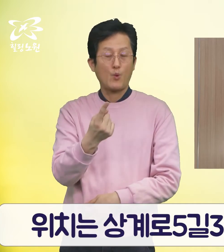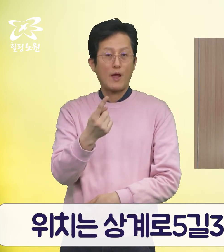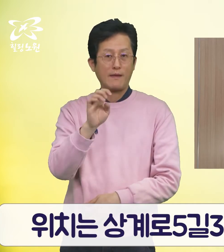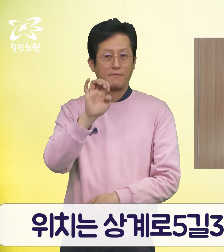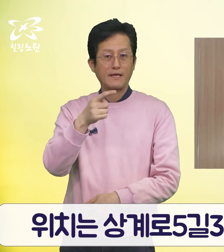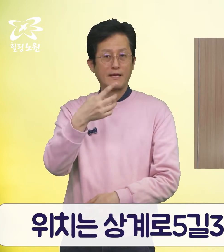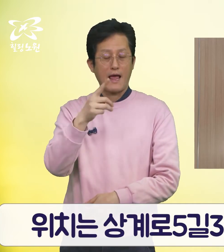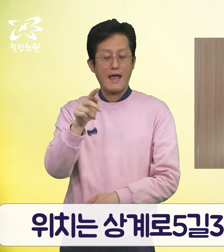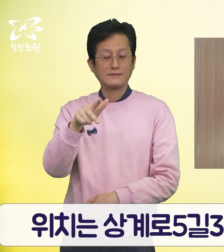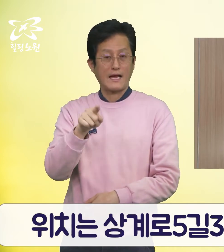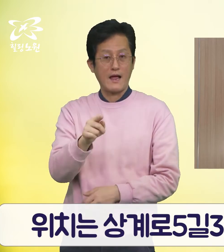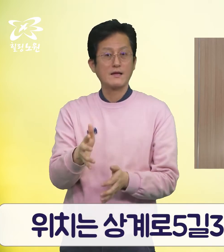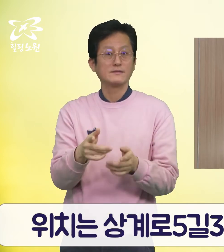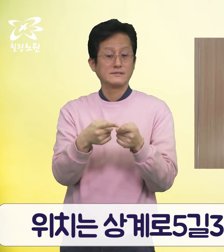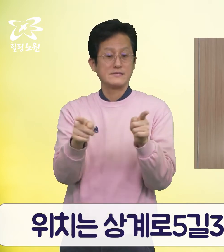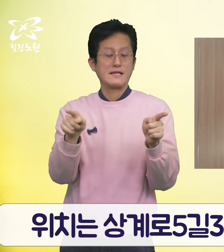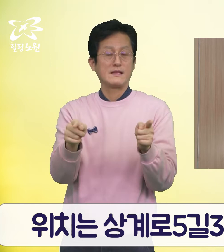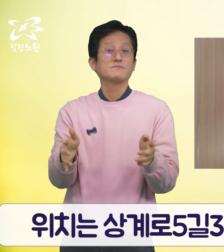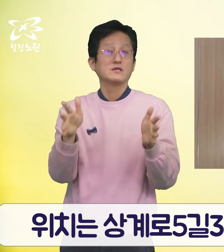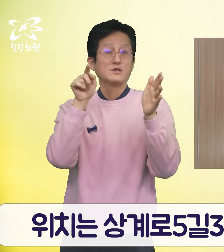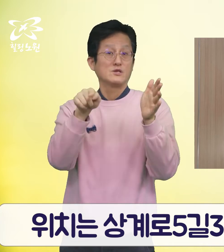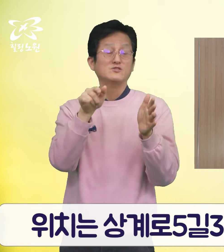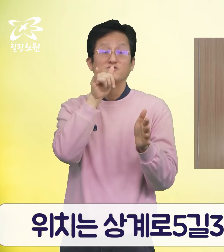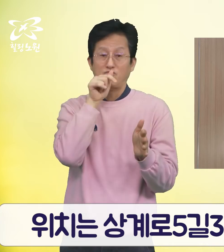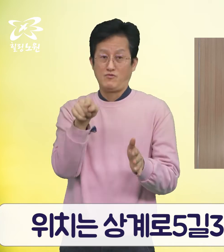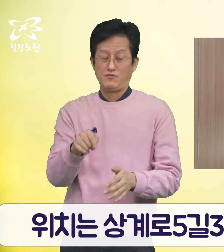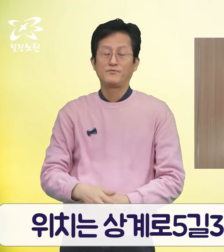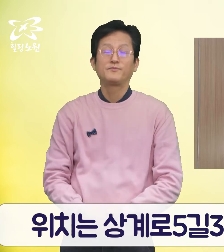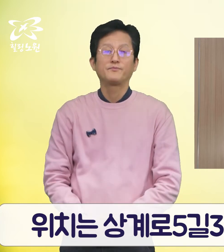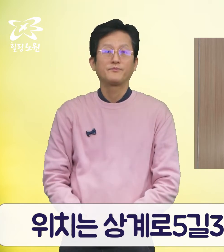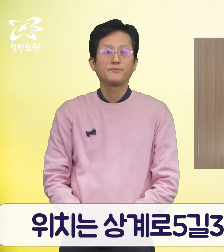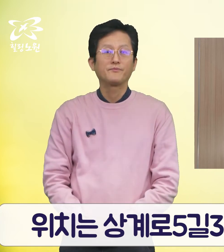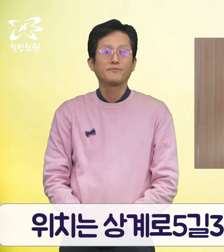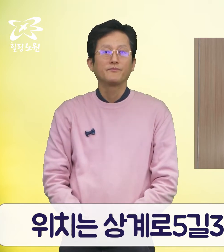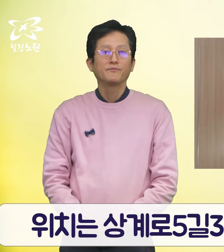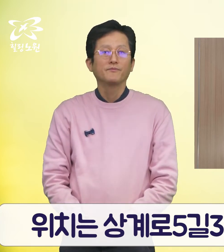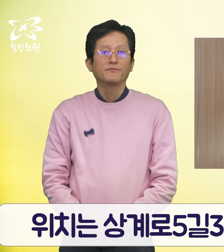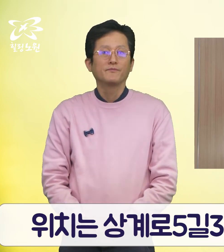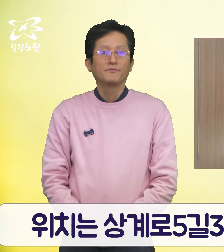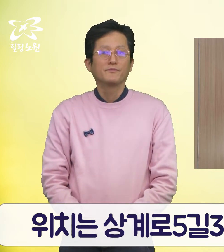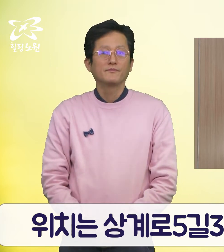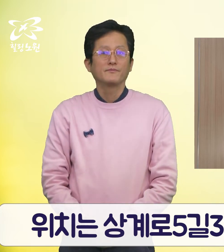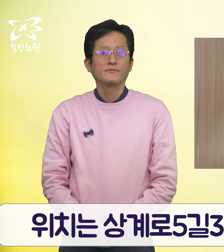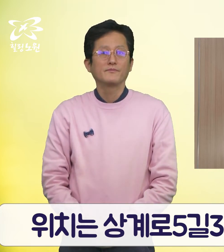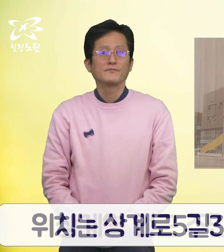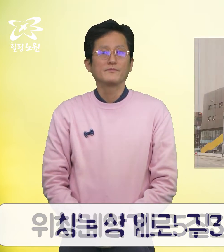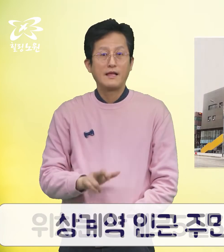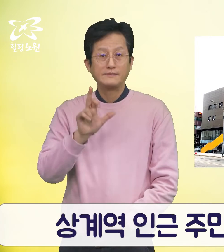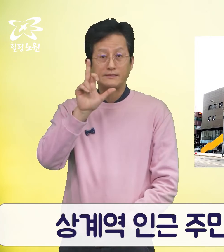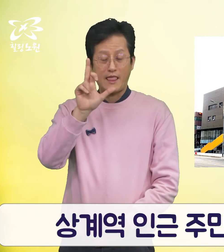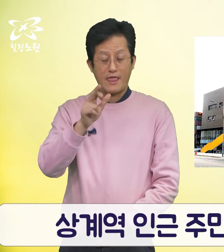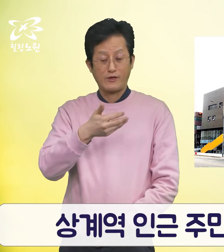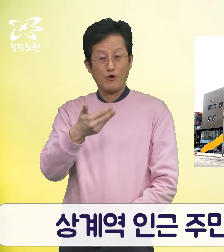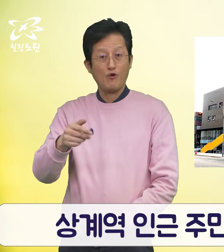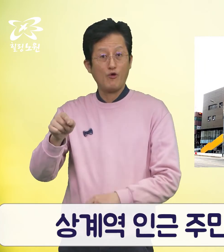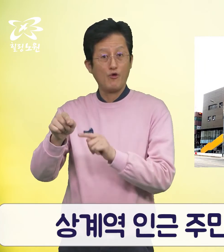상계로 5길 32, 금호프라자 1층입니다. 상계역 인근